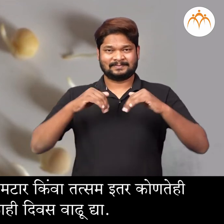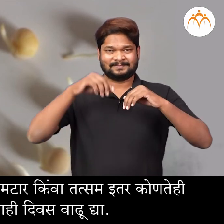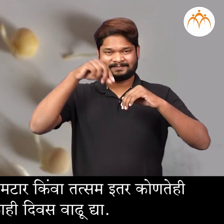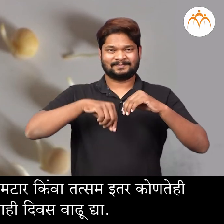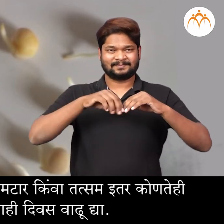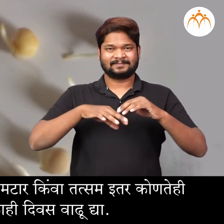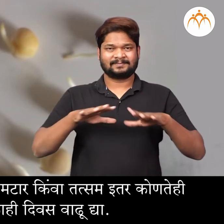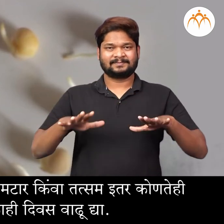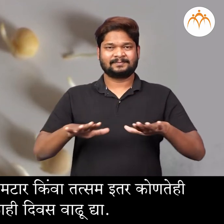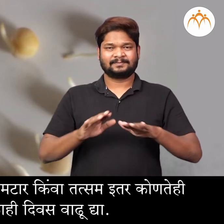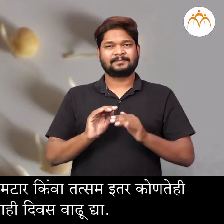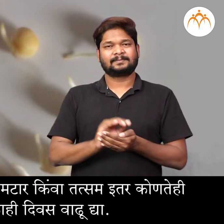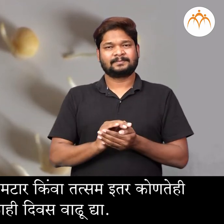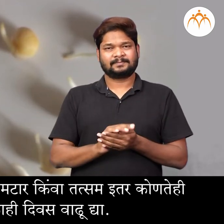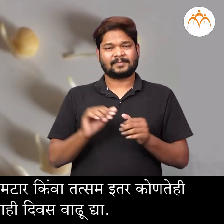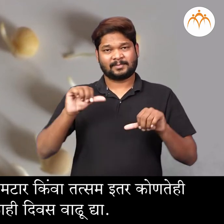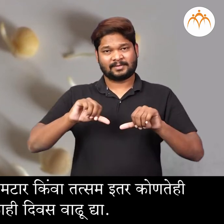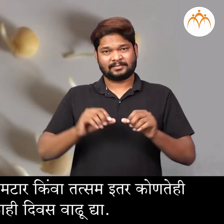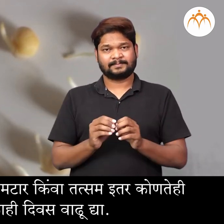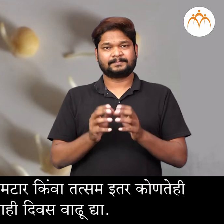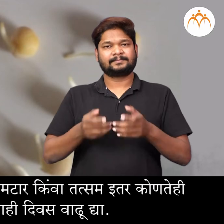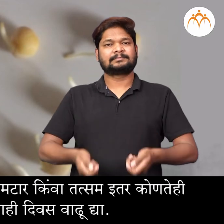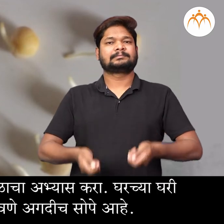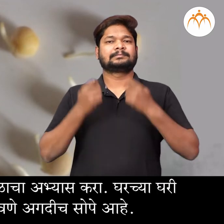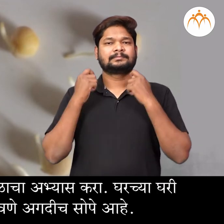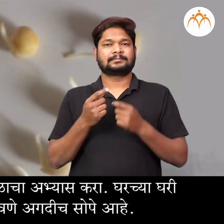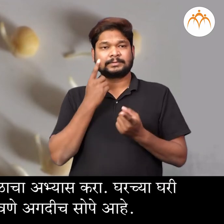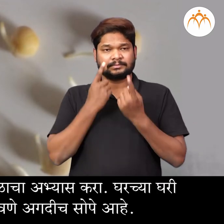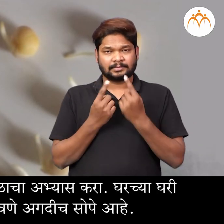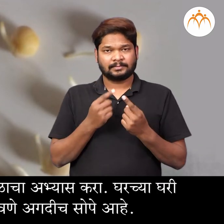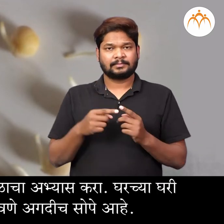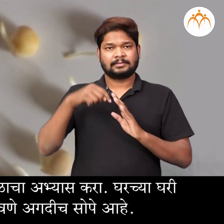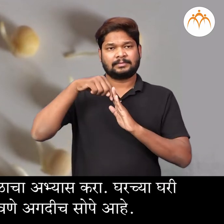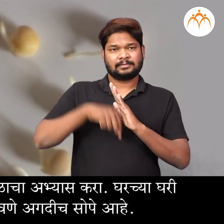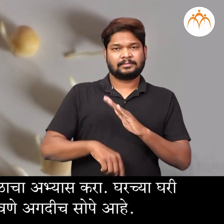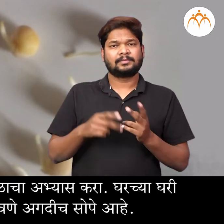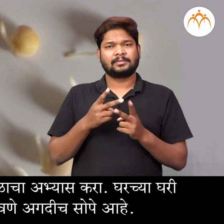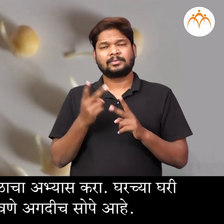जमिनीत काही दिवस वाडू दे मग अलगद उप्टून सोट मोडाचा अब्हस करा